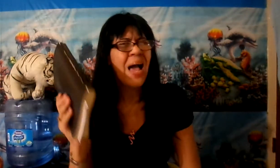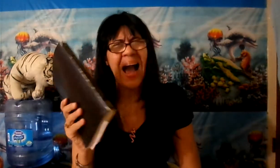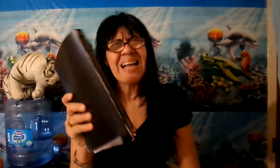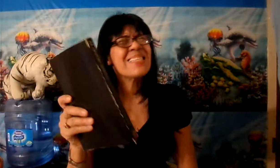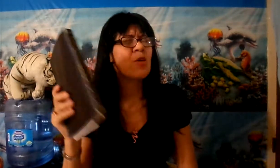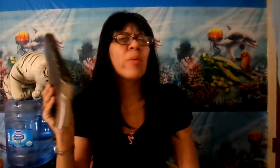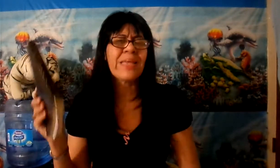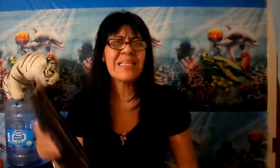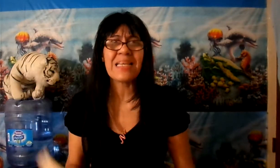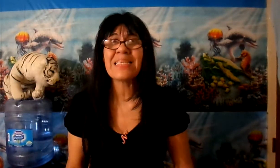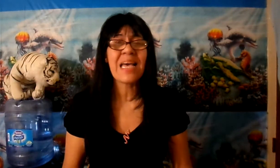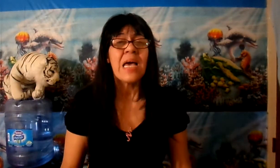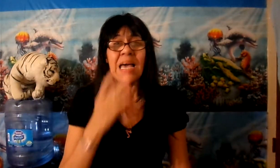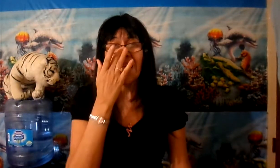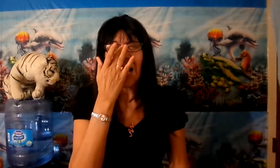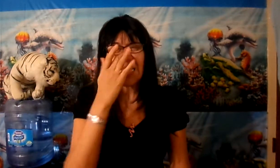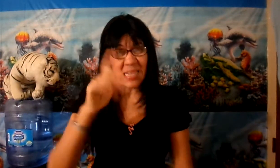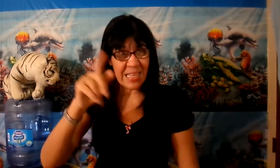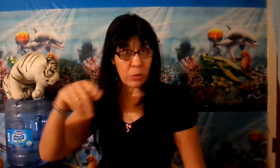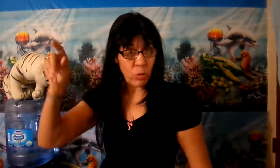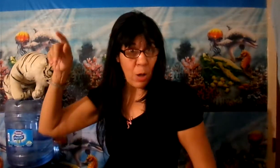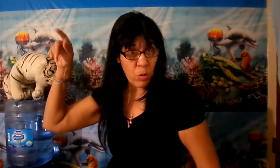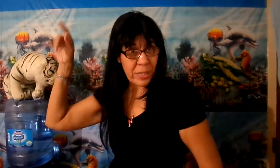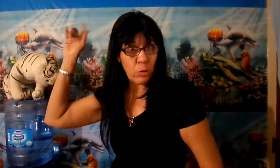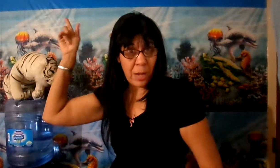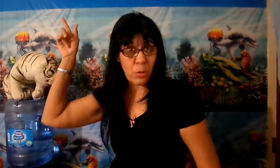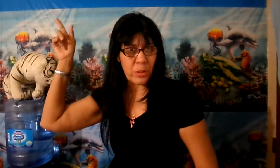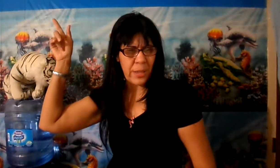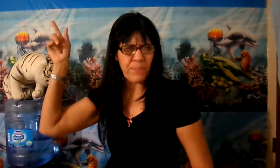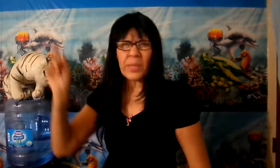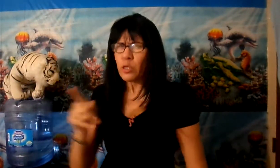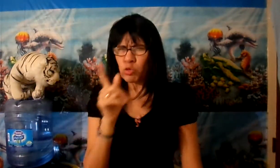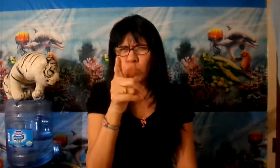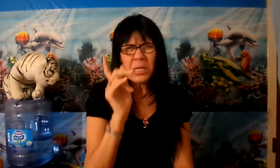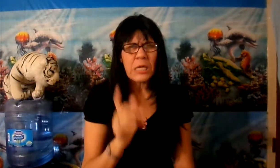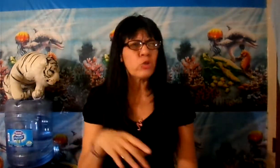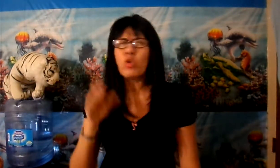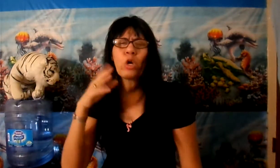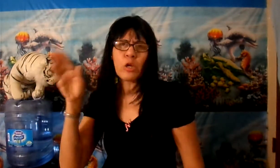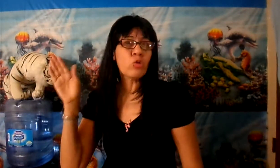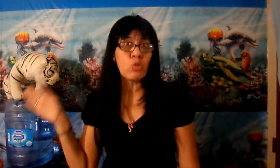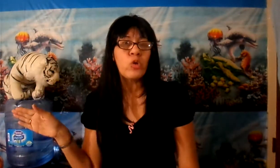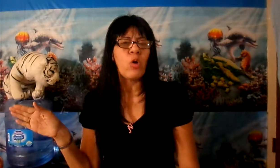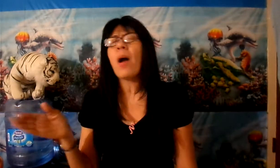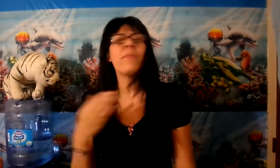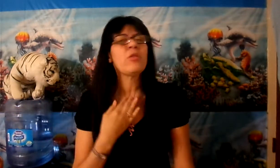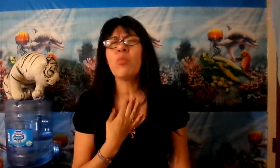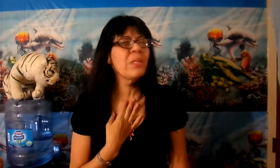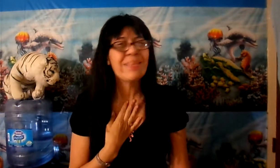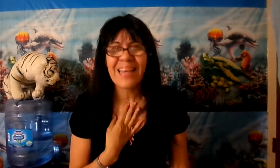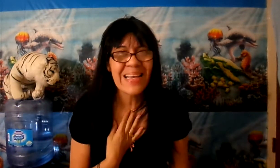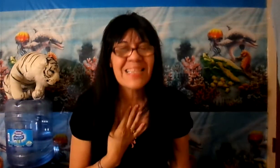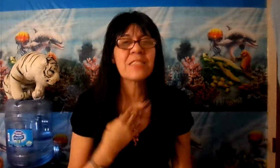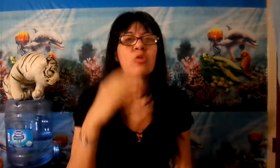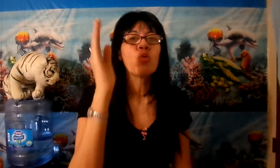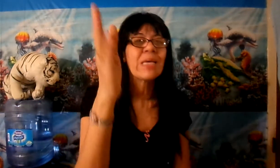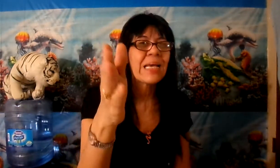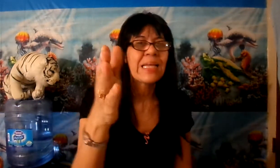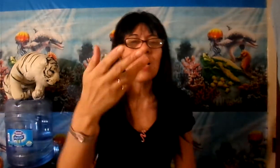A Él se obedece. Dice que a Él se le da toda honra y toda gloria. Tú dirás, yo no creo en tu Dios. A mí no me interesa si tú quieres creerlo,